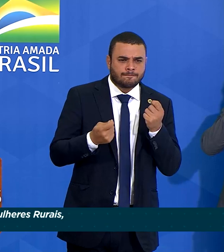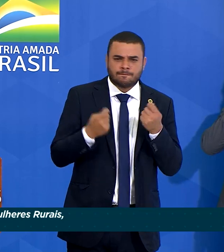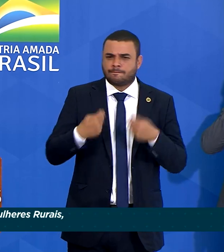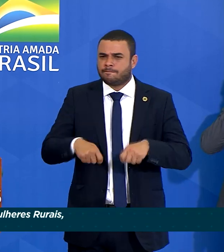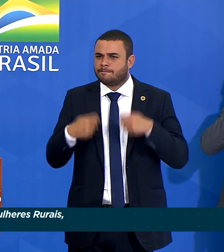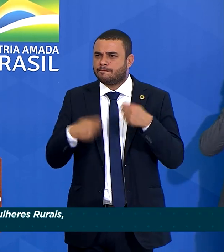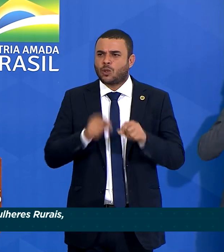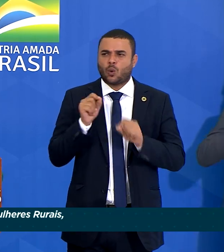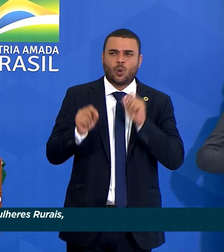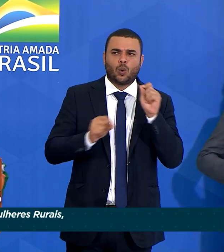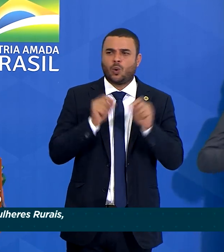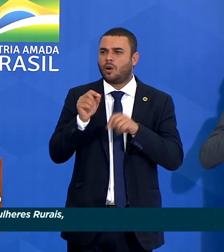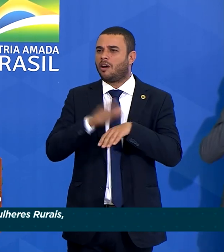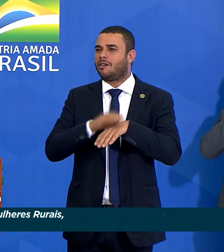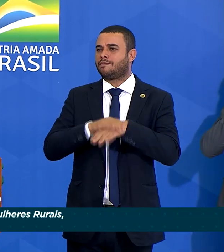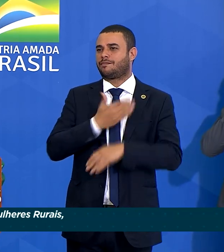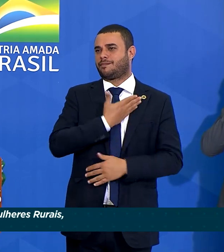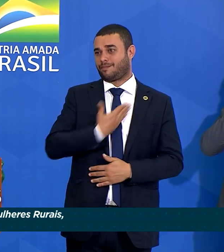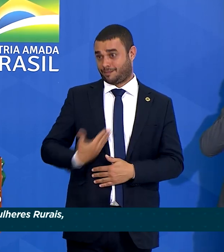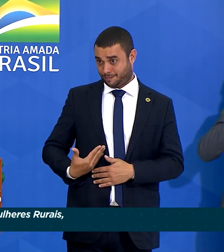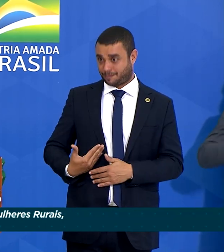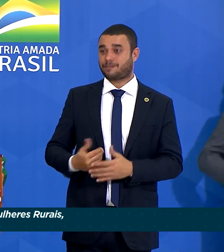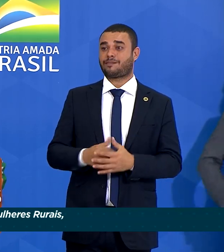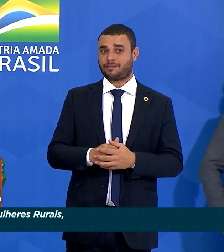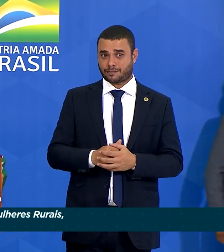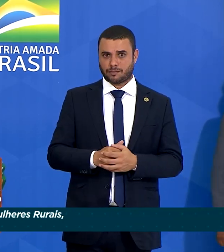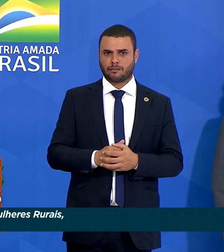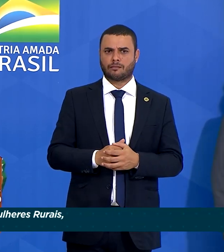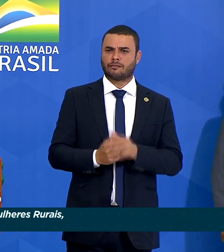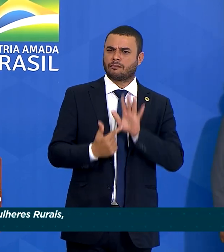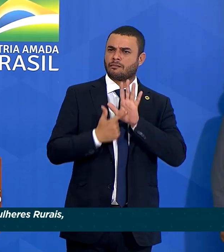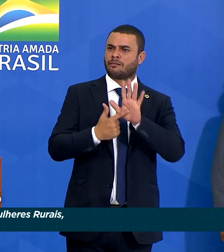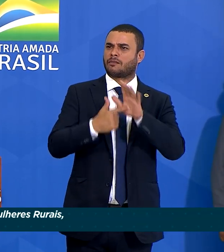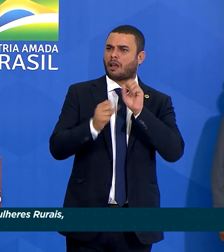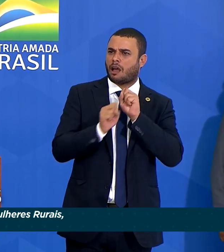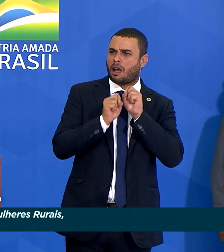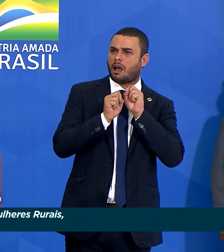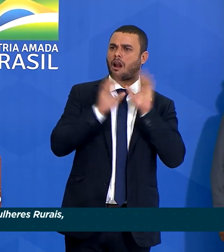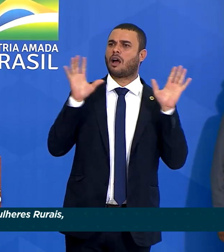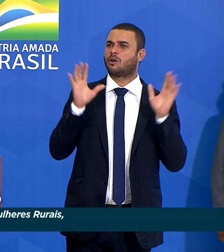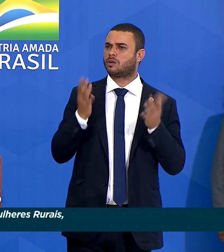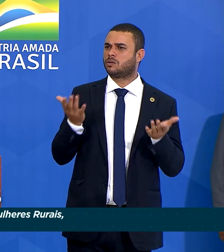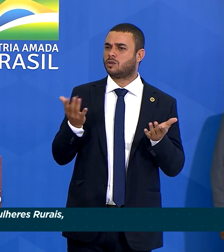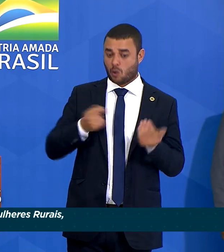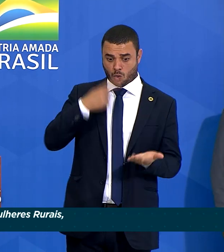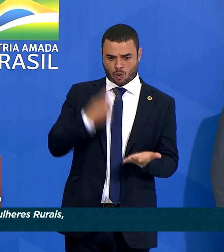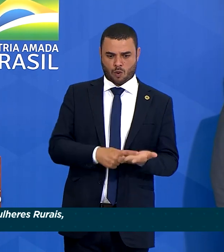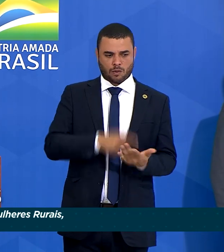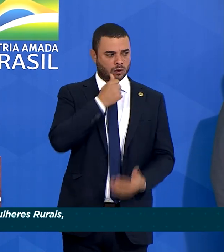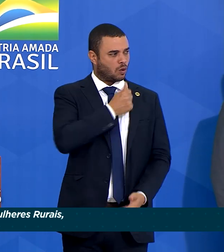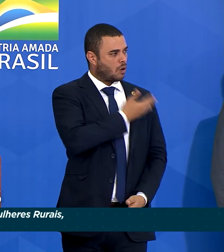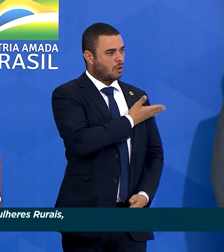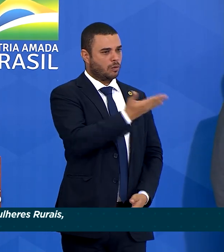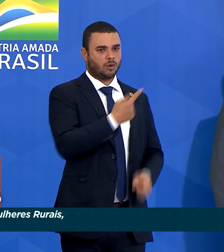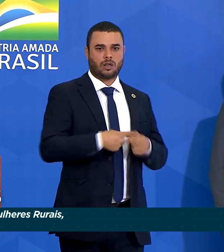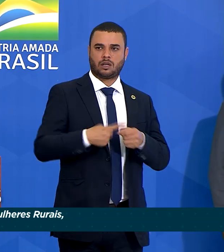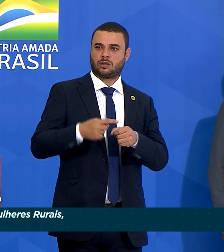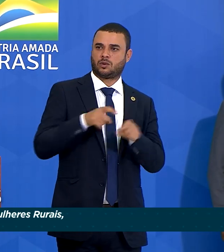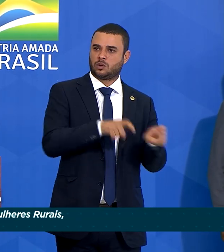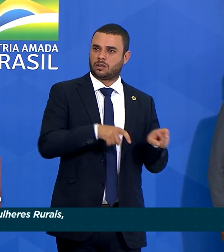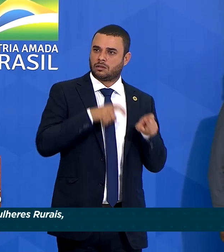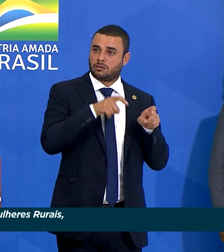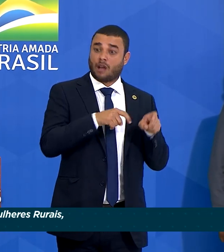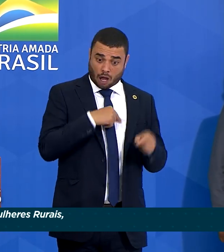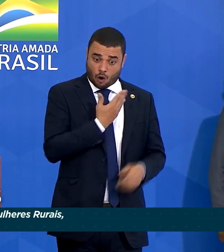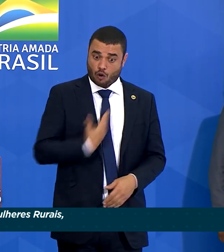fazer neste governo Para deixar muito claro o nosso compromisso com a mulher do campo. E